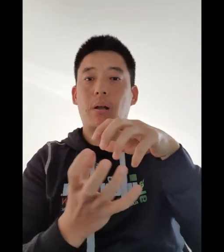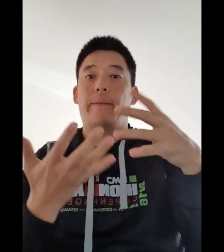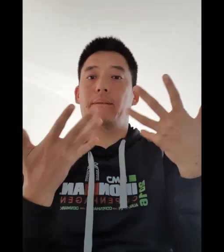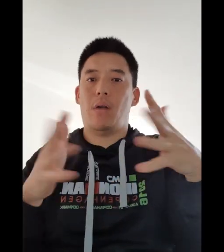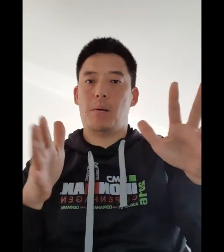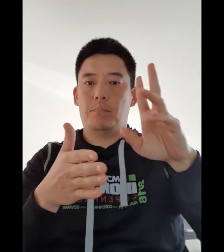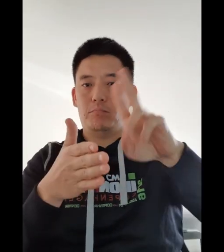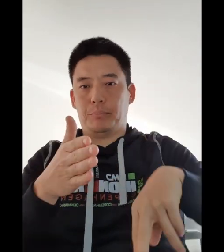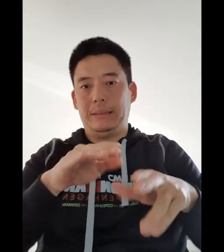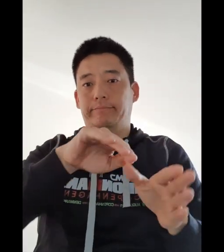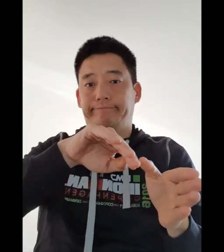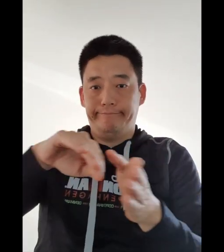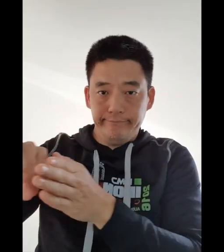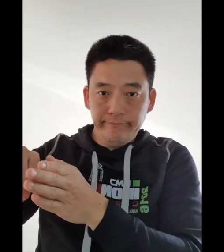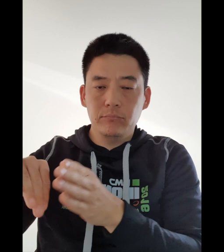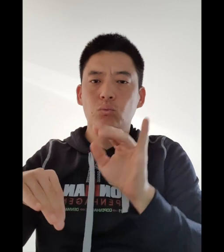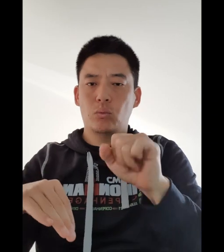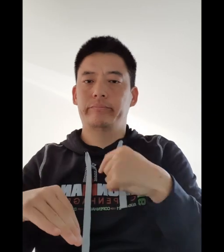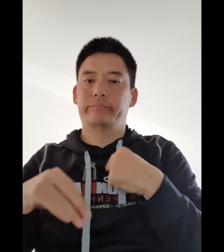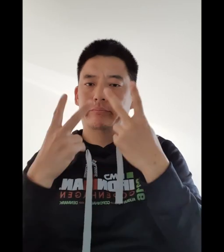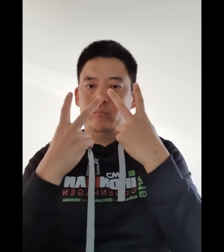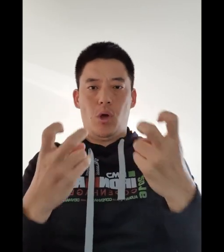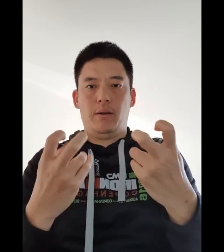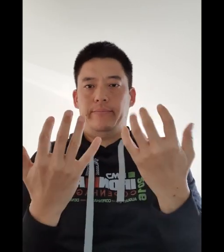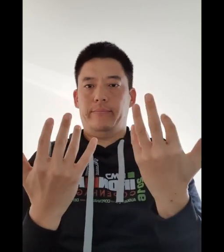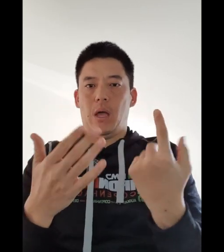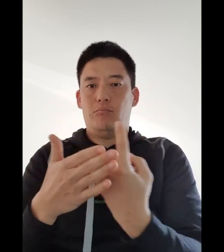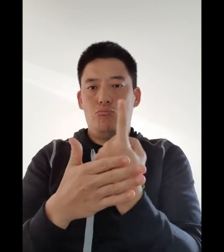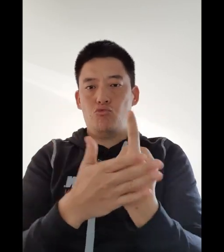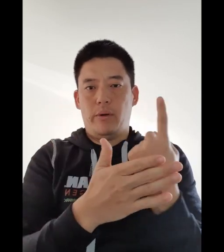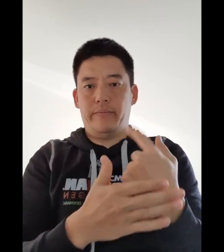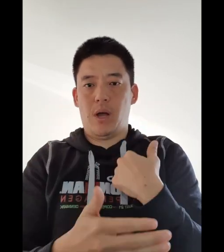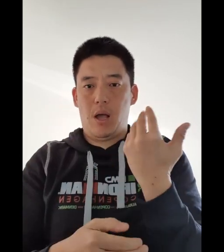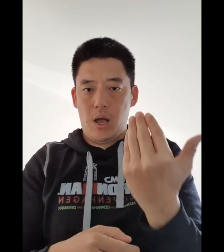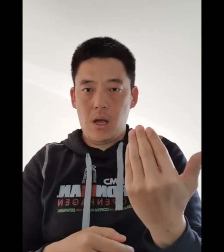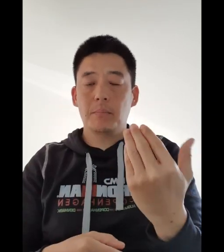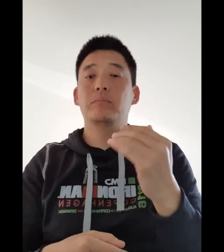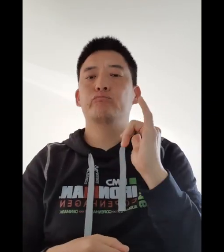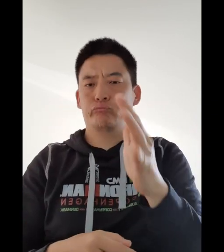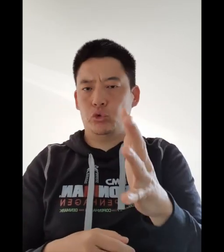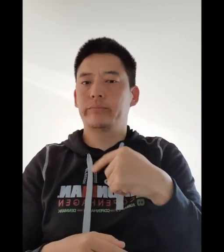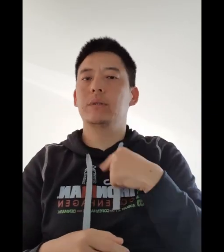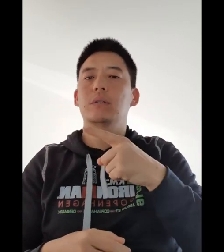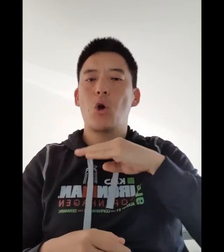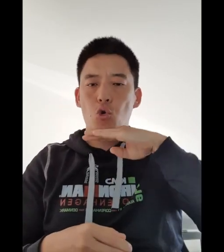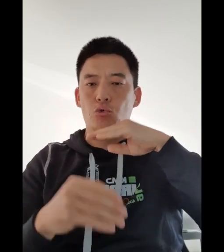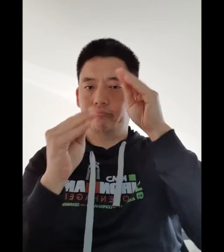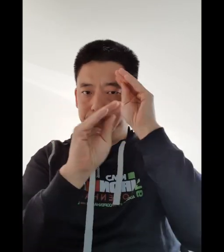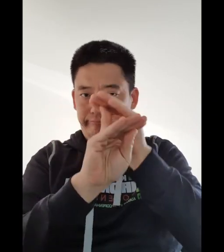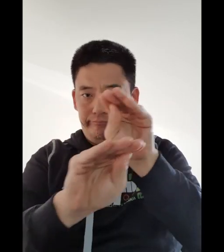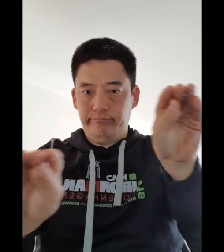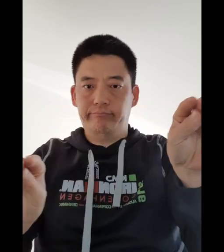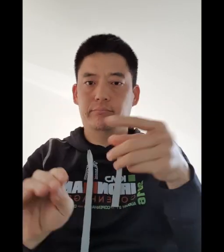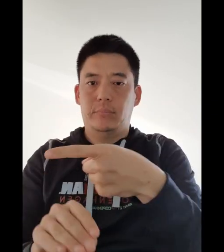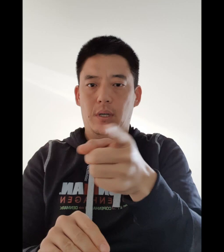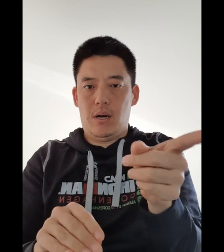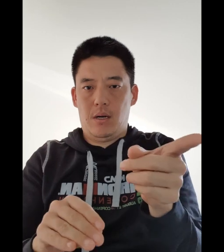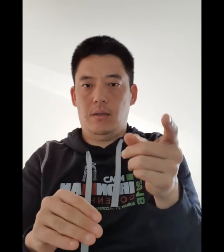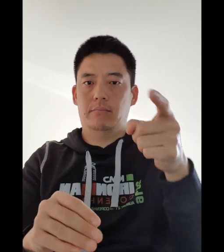karos omkring det, ligesom har lagt sig og kommet på plads. Så skal vi finde ud hvilke muligheder der foreligger. Og selvfølgelig skal vi nok melde det ud til jer